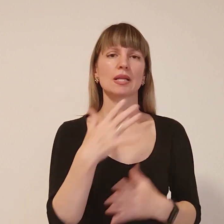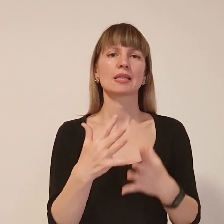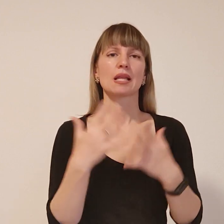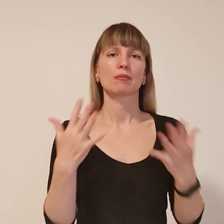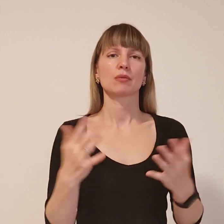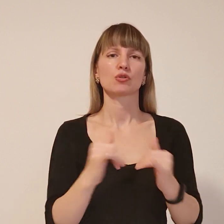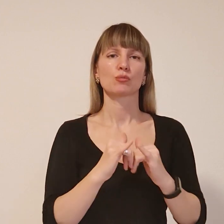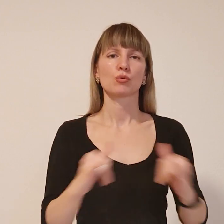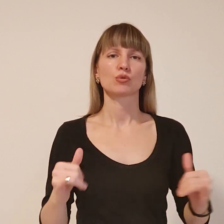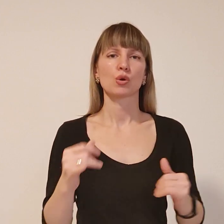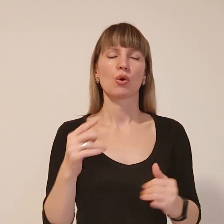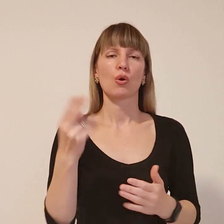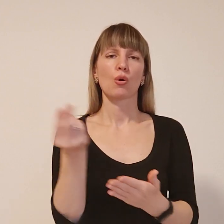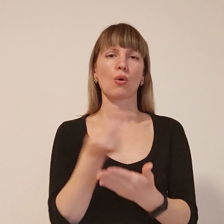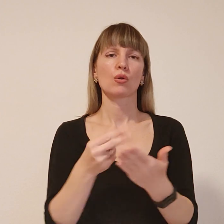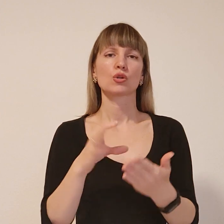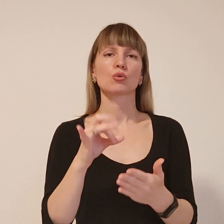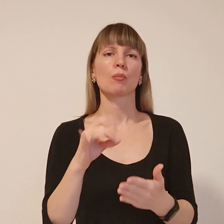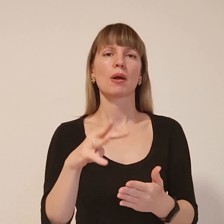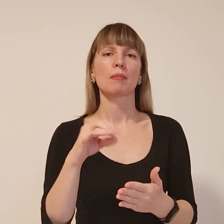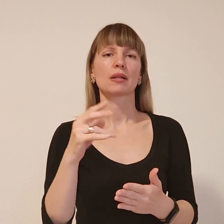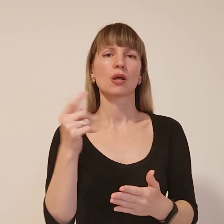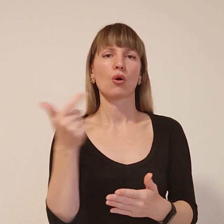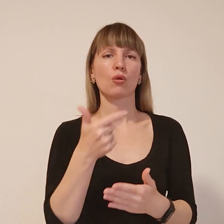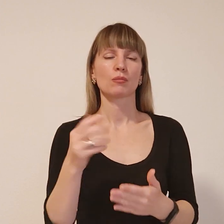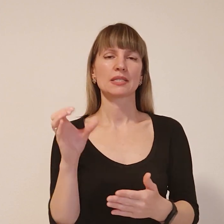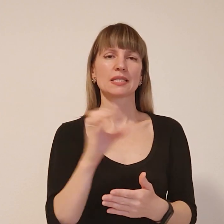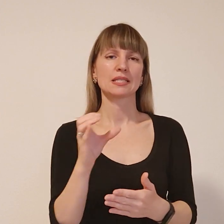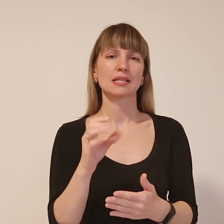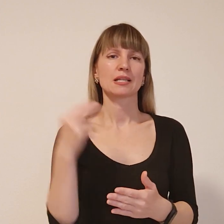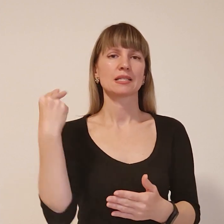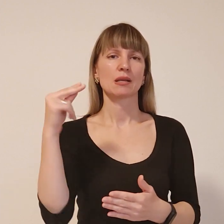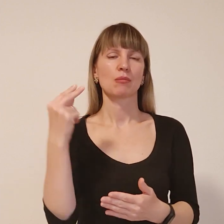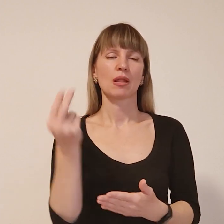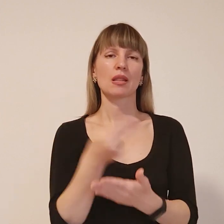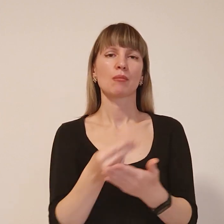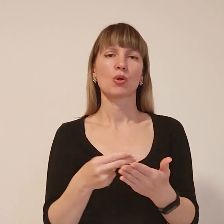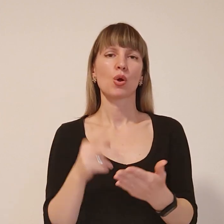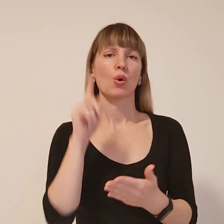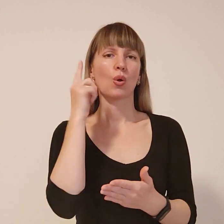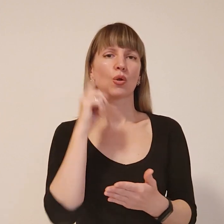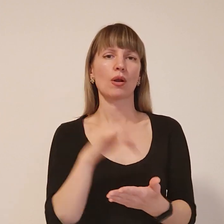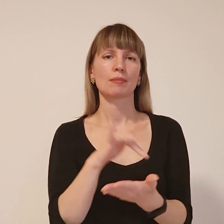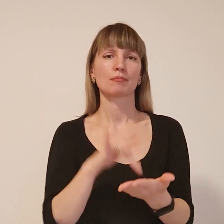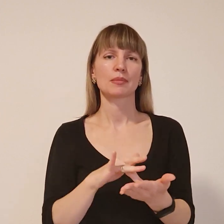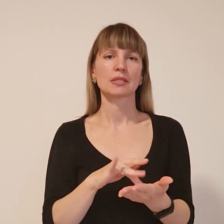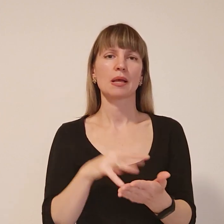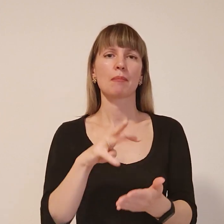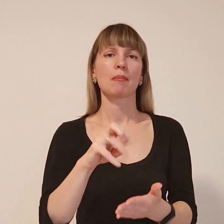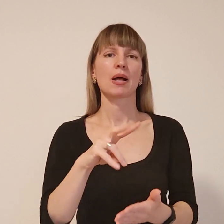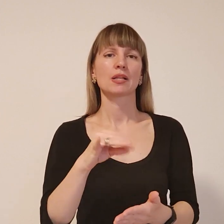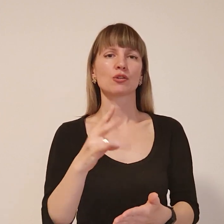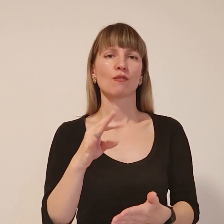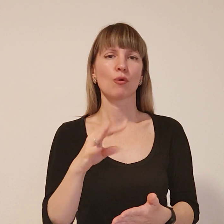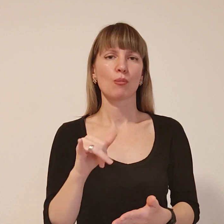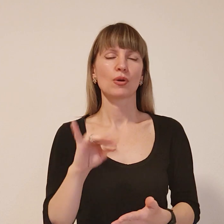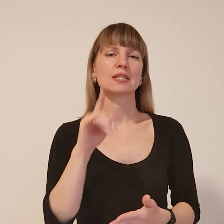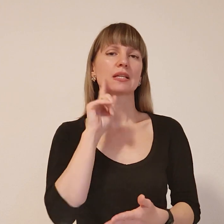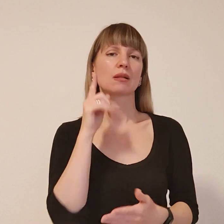розповсюджені кольори супермена – блакитний та синій. Запорізький намальований в кольорах міста – малиновому та зеленому. Про початок свого